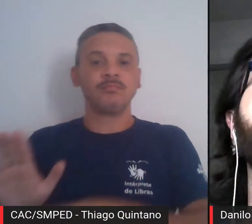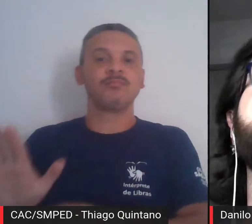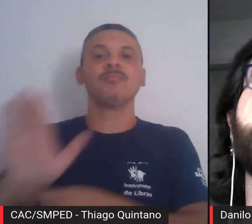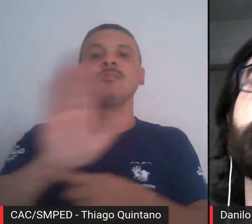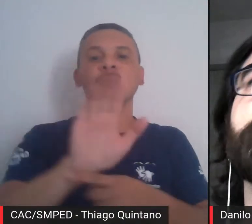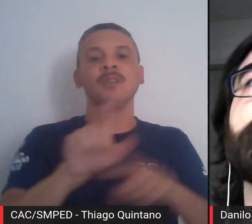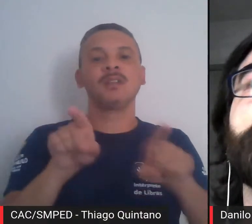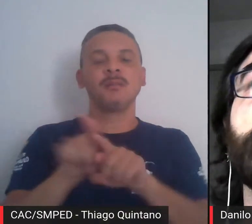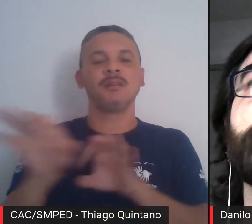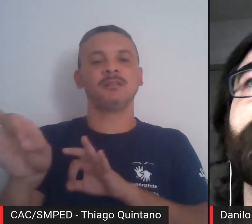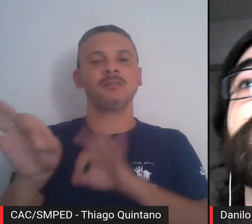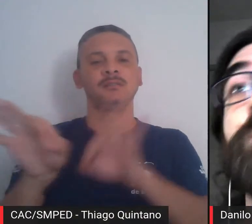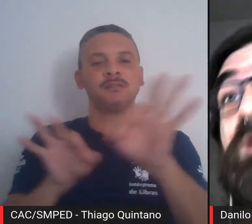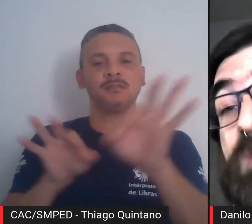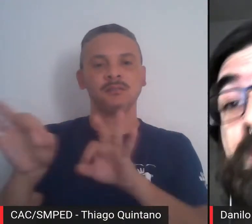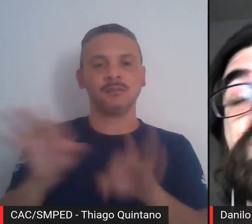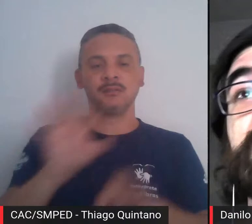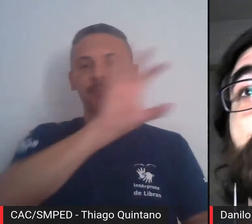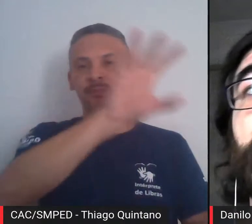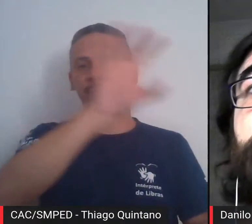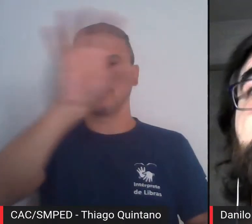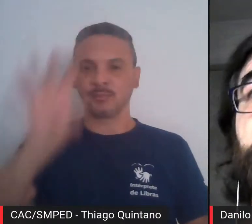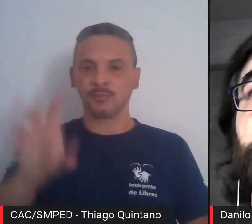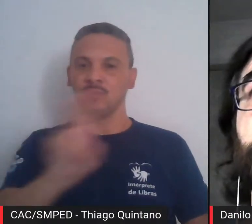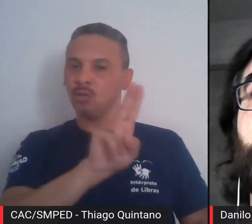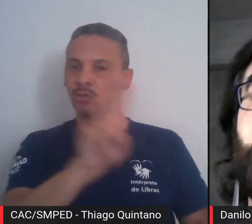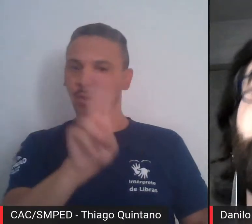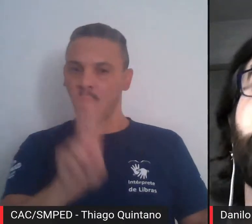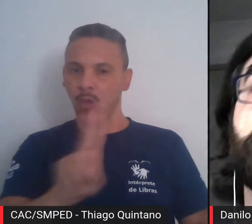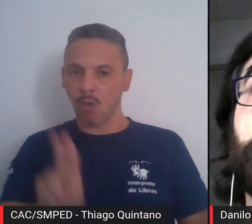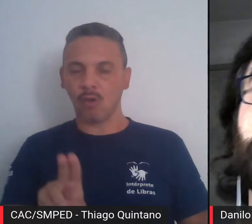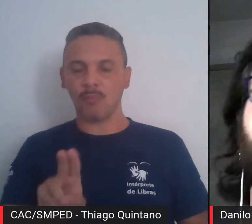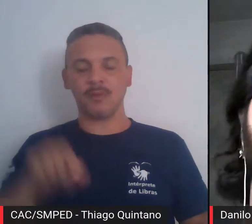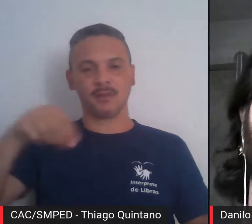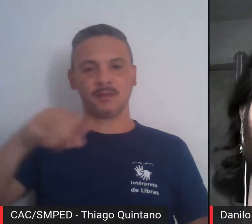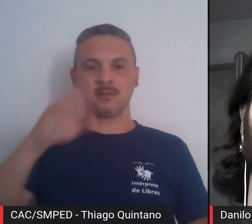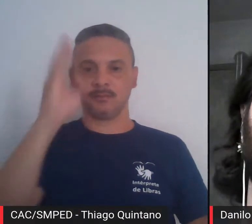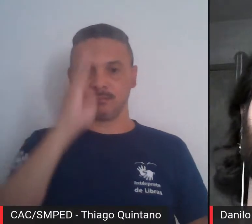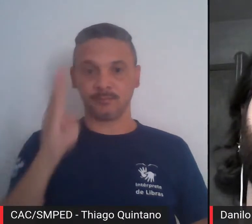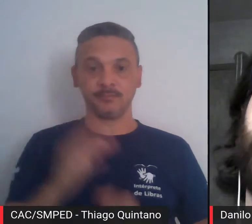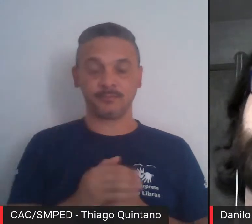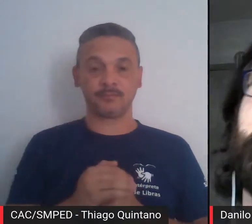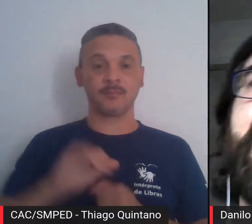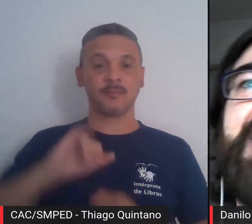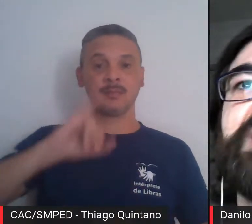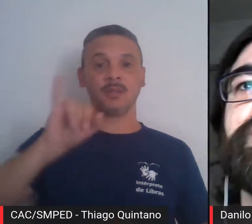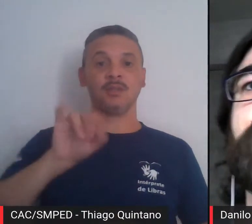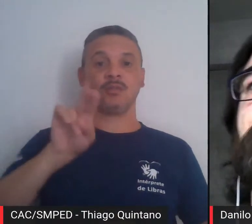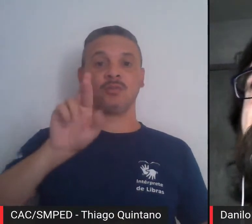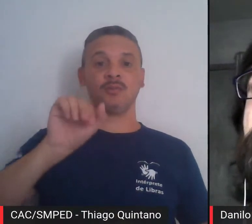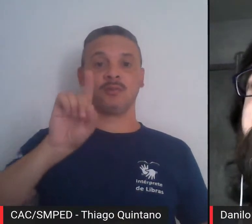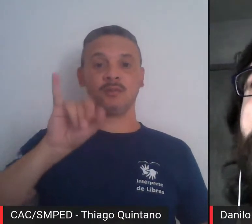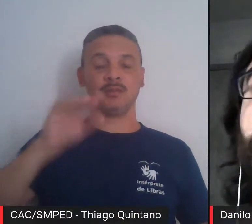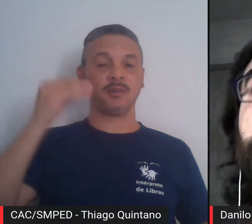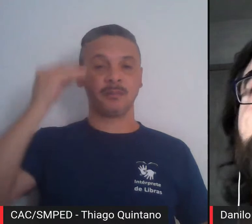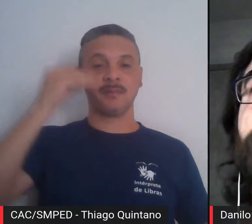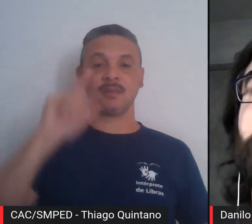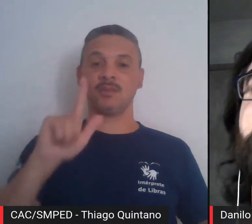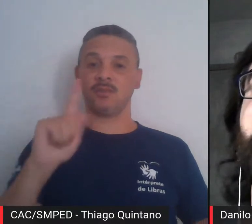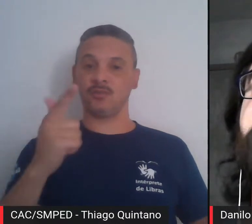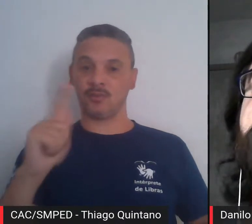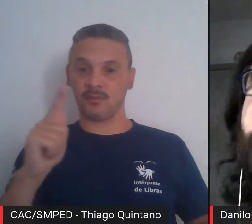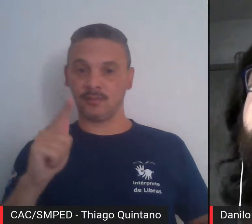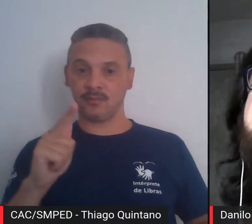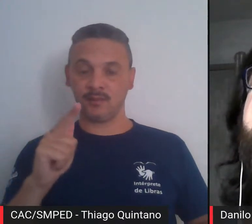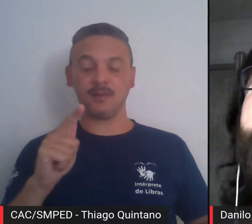a reorganização das nomenclaturas previamente estabelecidas. Jurandir Ross tem experiência na área de geografia com ênfase em